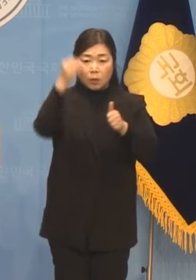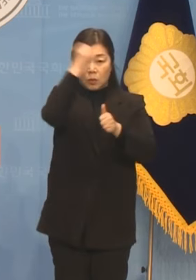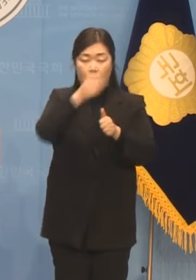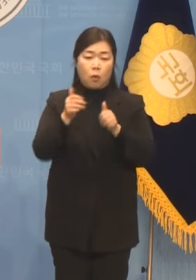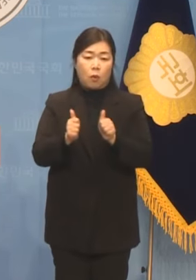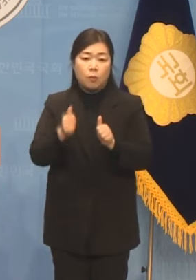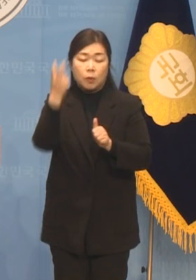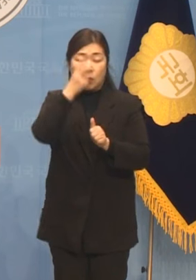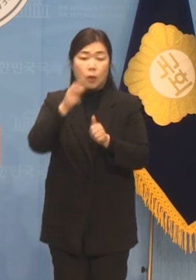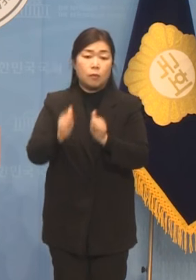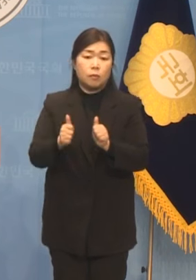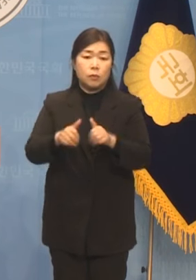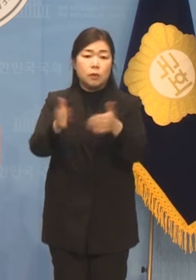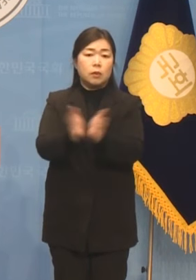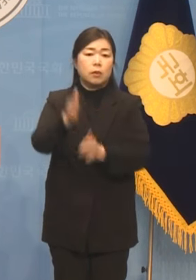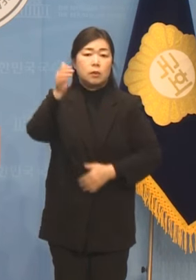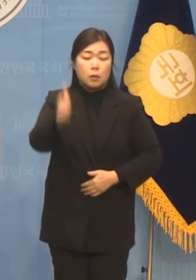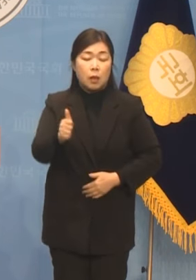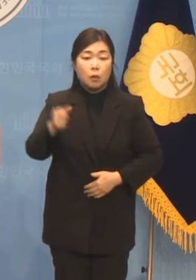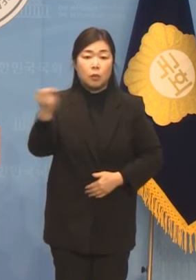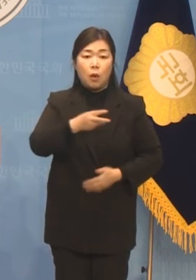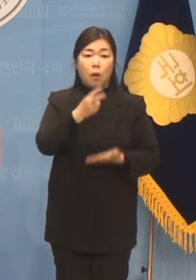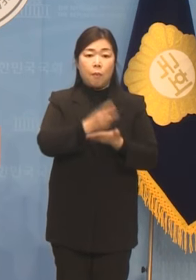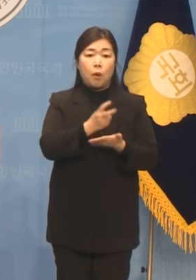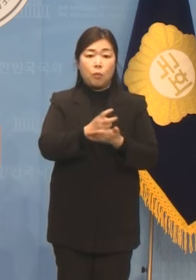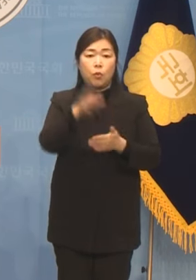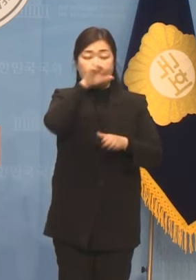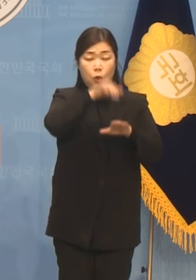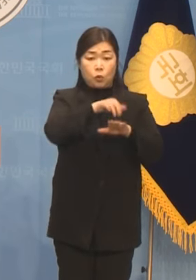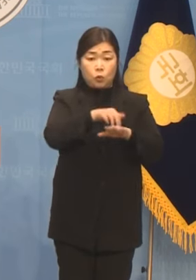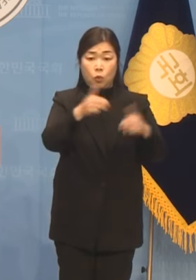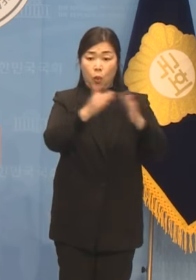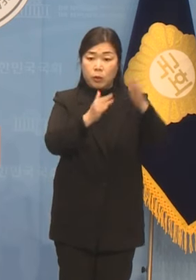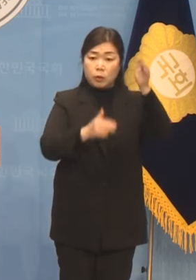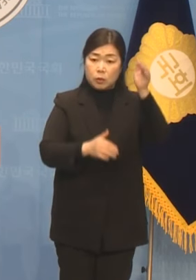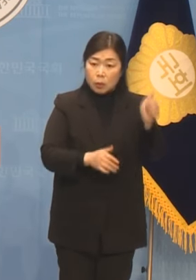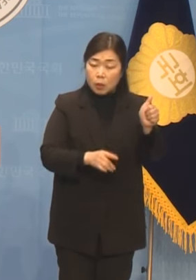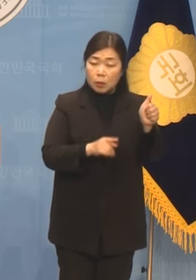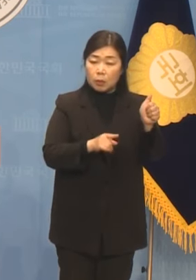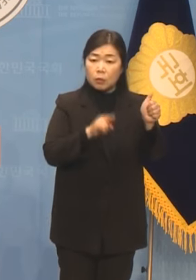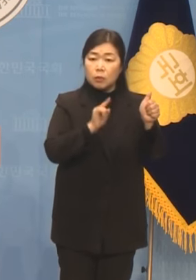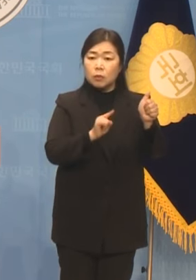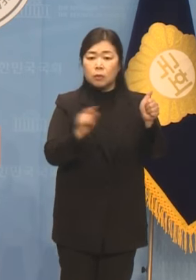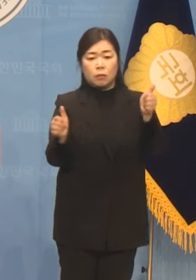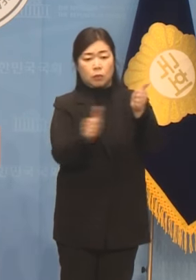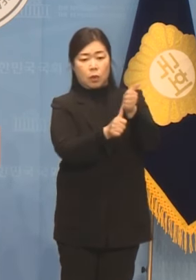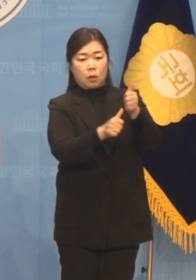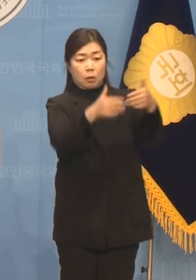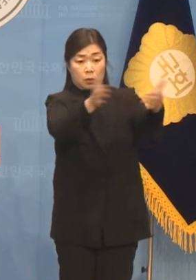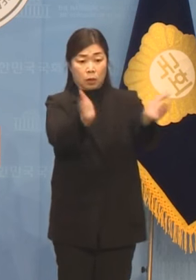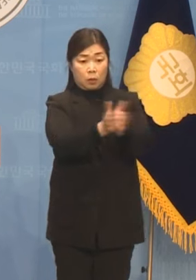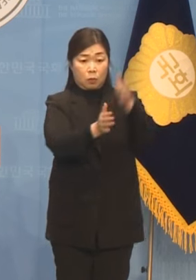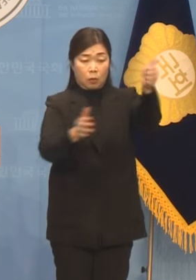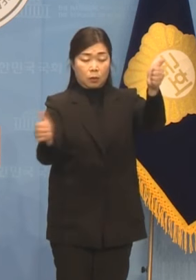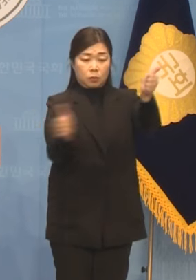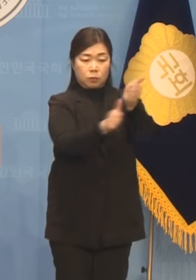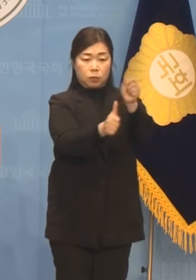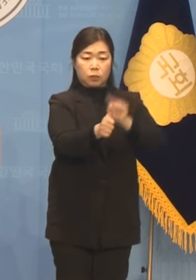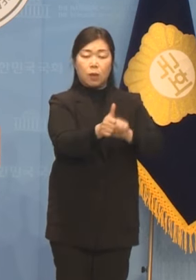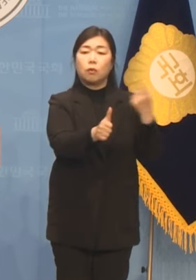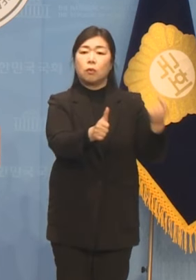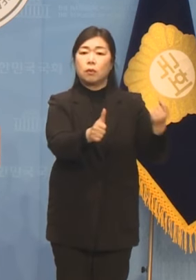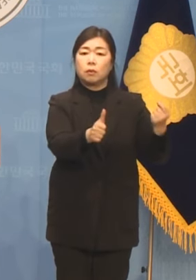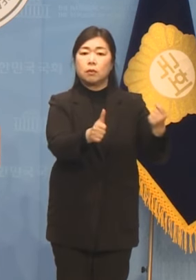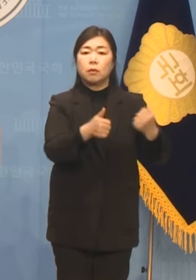대검차장, 법무연수원장은 여기에 포함되어 있어 차관급 공직자와 동일한 규정을 적용받고 있습니다.